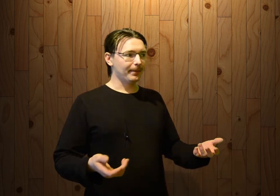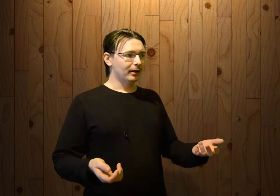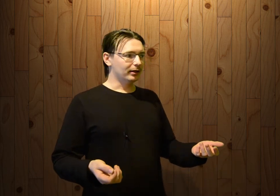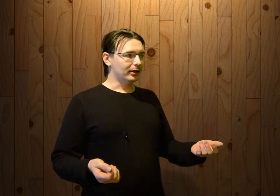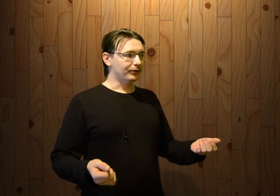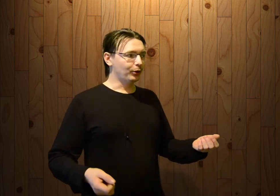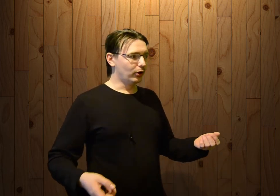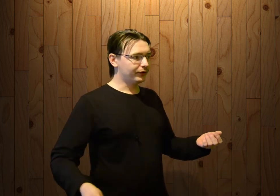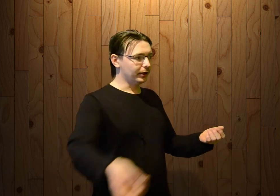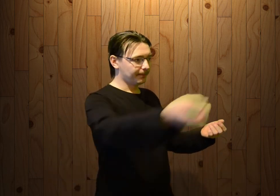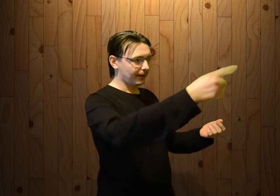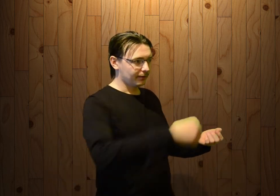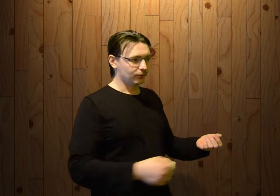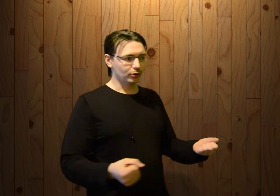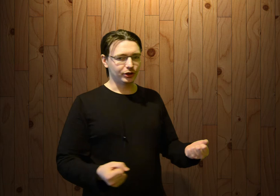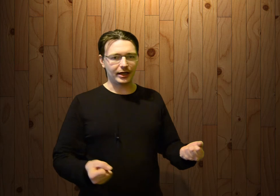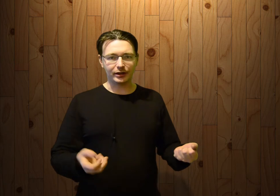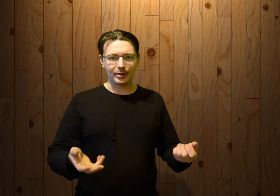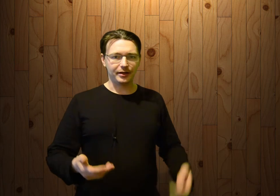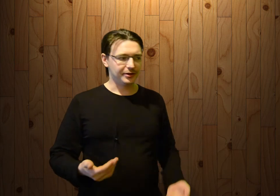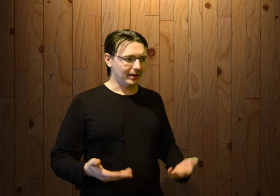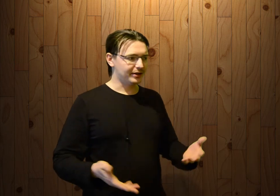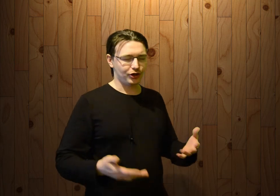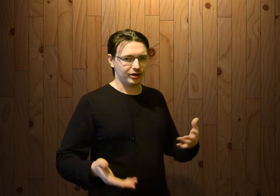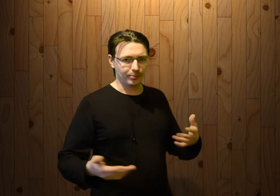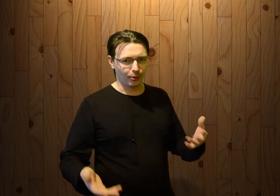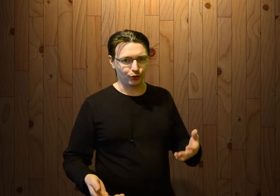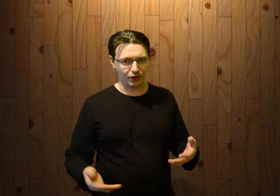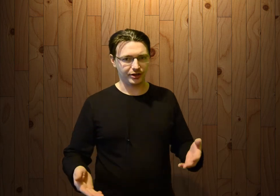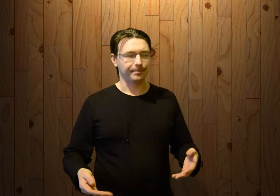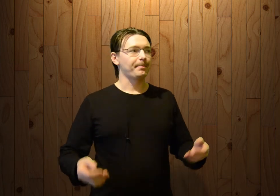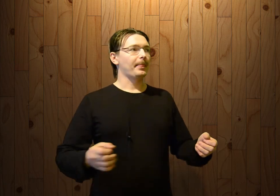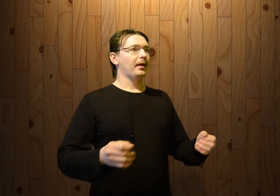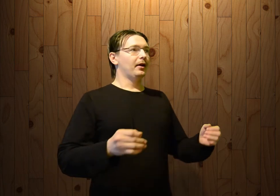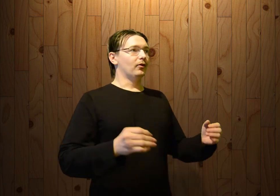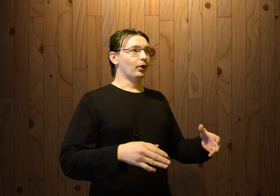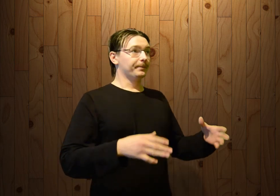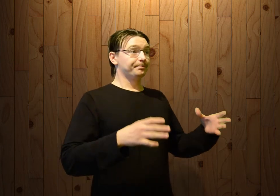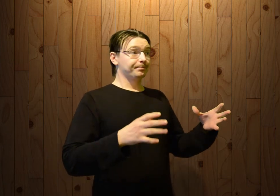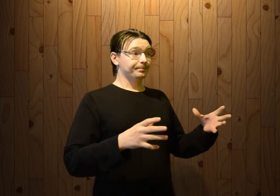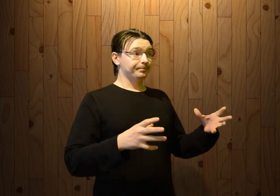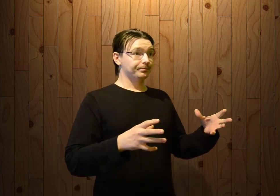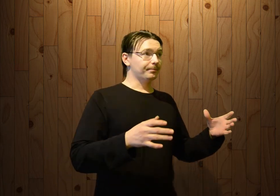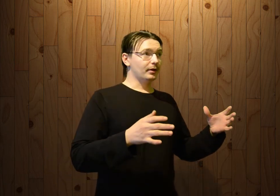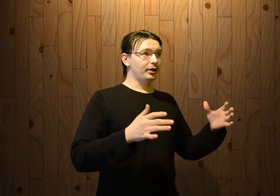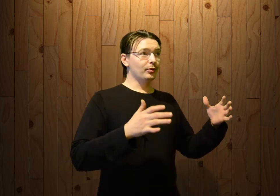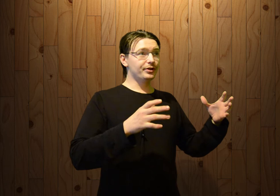Кидание веревки, то бишь, как она правильно называется, я сейчас не помню, честно. Вот. И вот